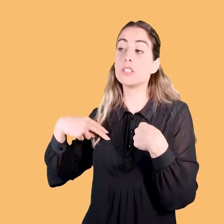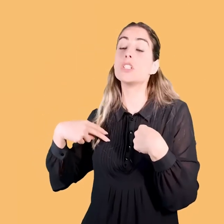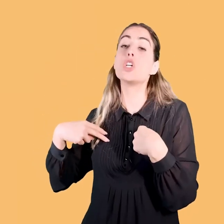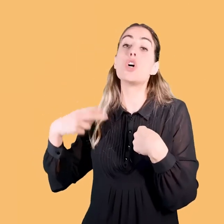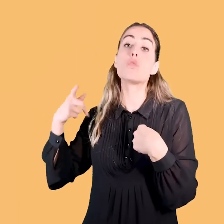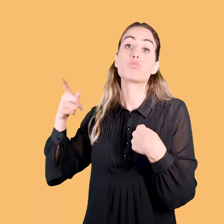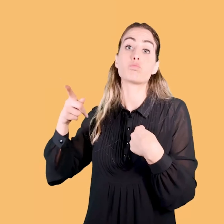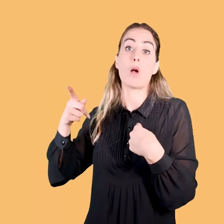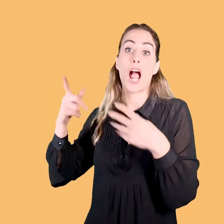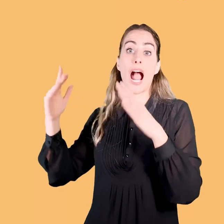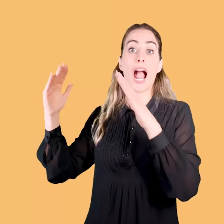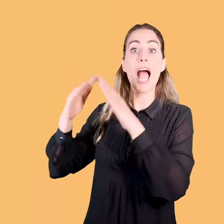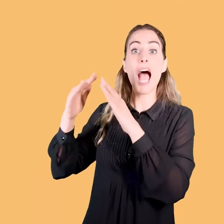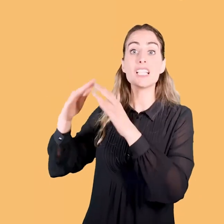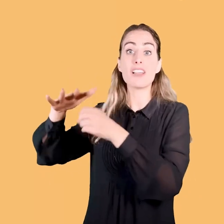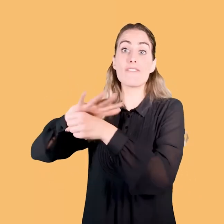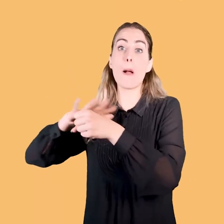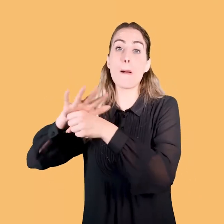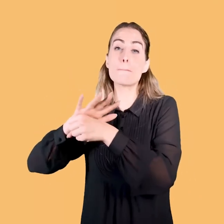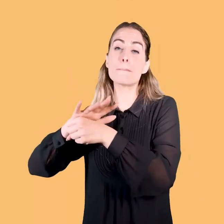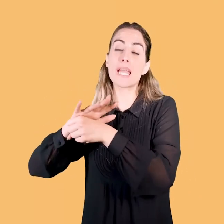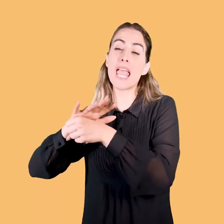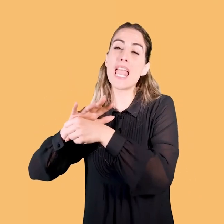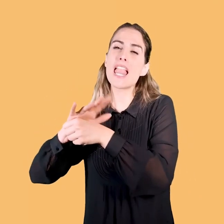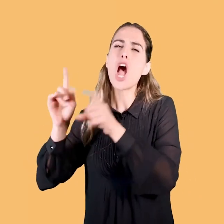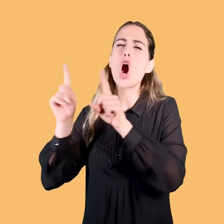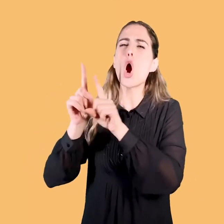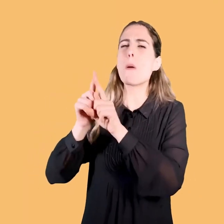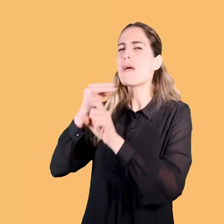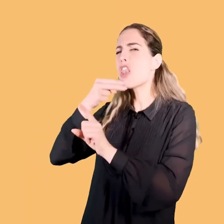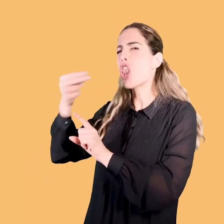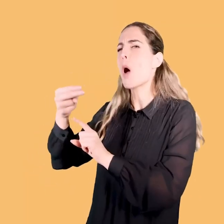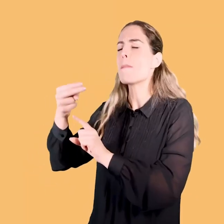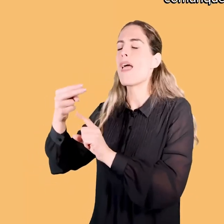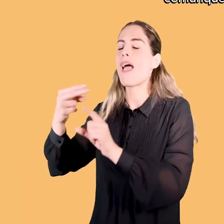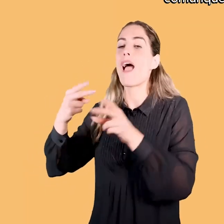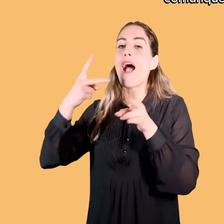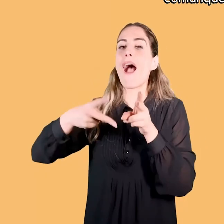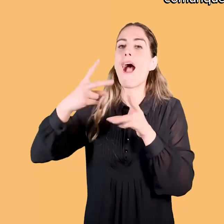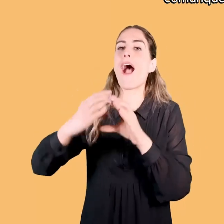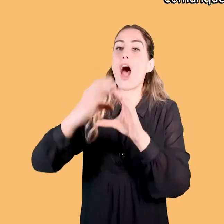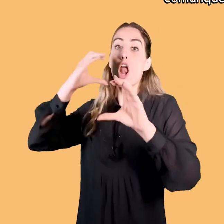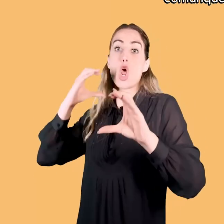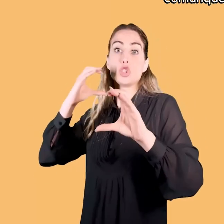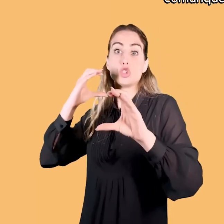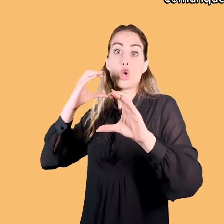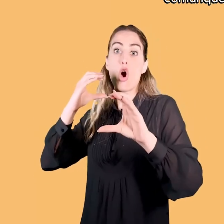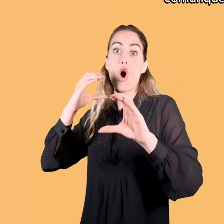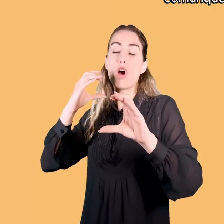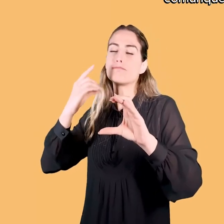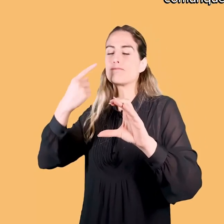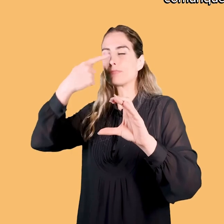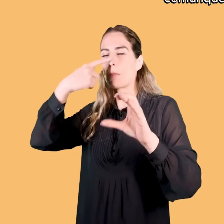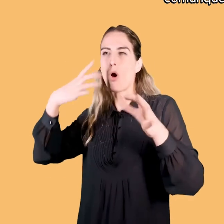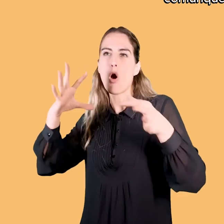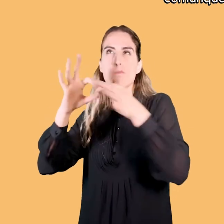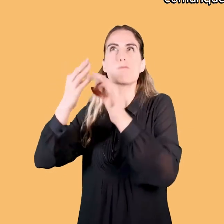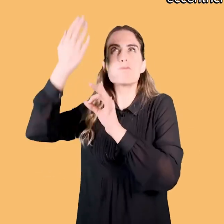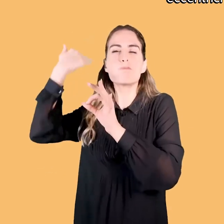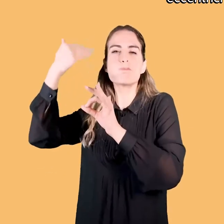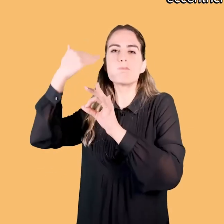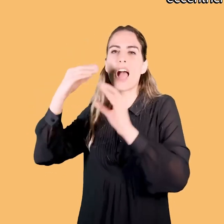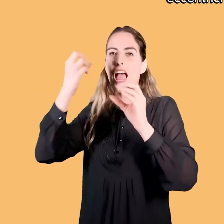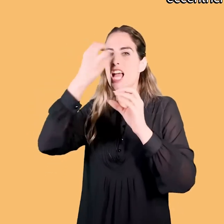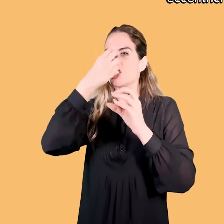Chiamano la loro casa, la loro famiglia, il carrozzone, come se ci fosse un retaggio circense o qualcosa del genere, qualcosa di